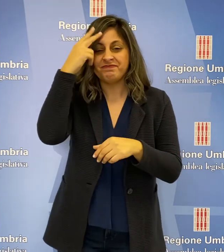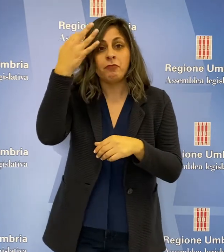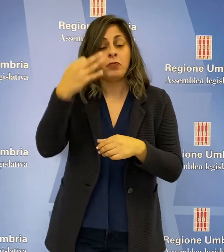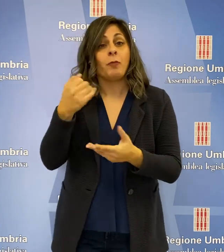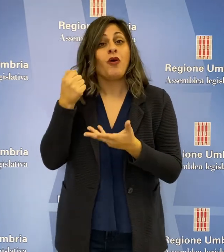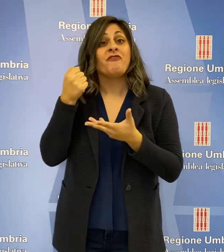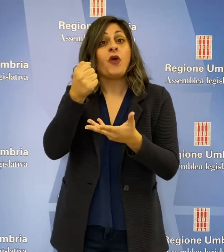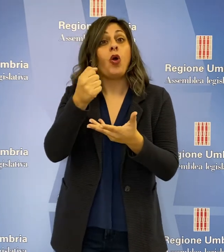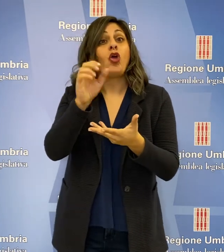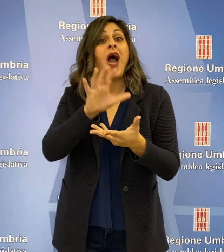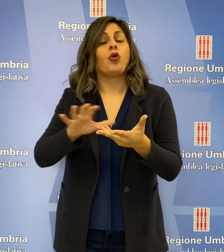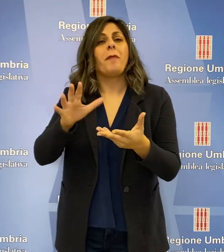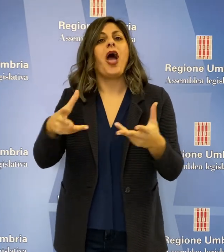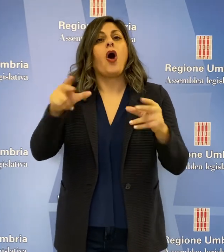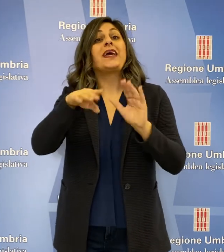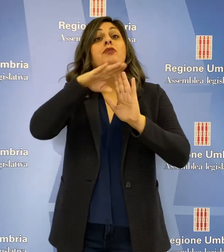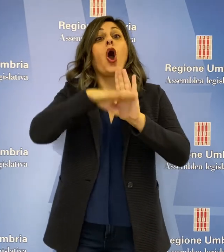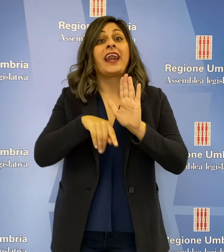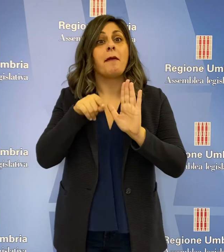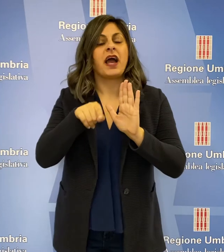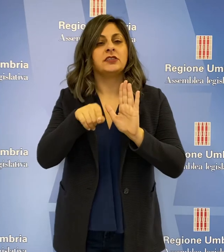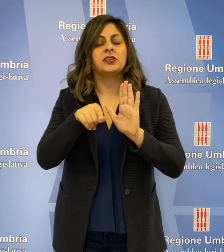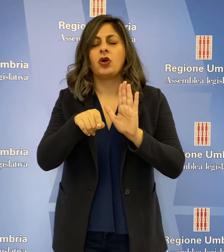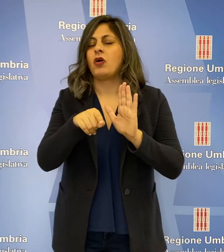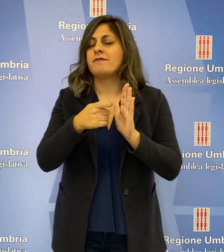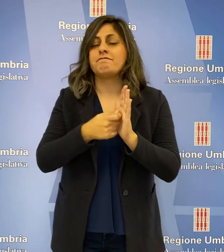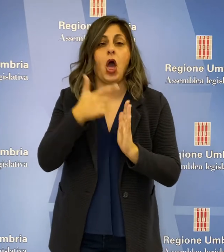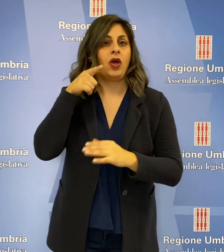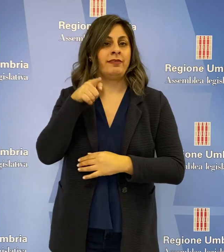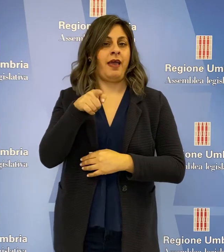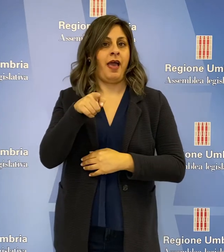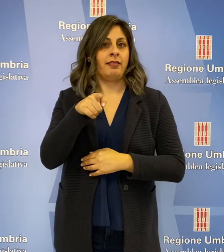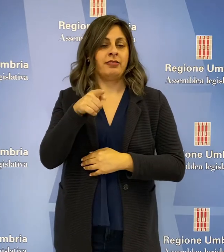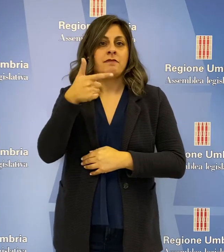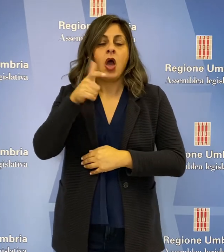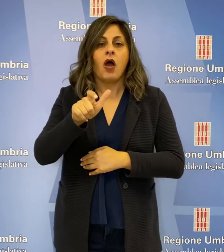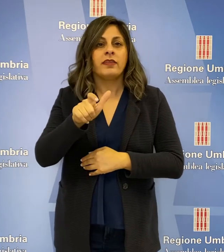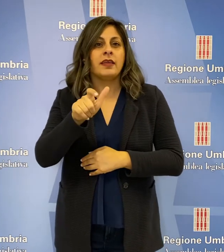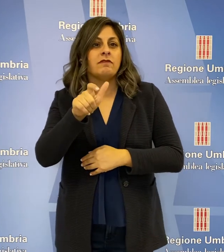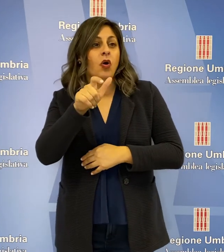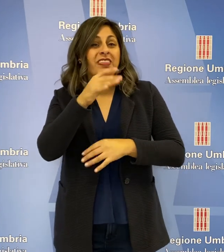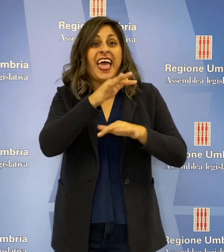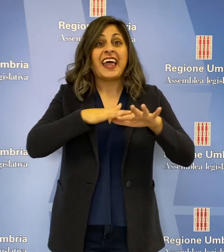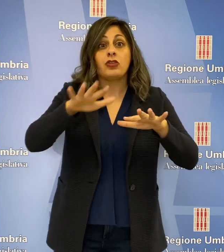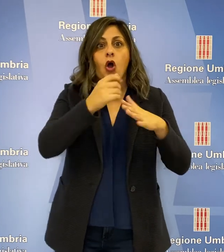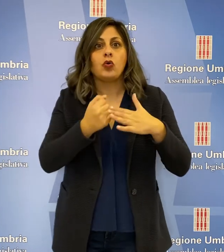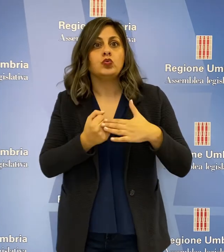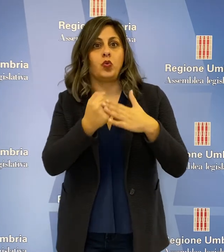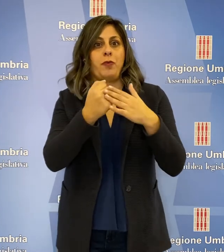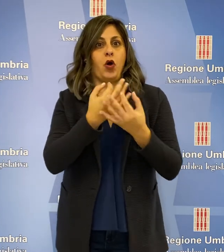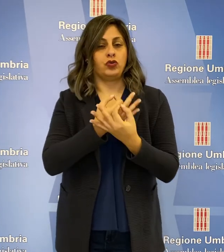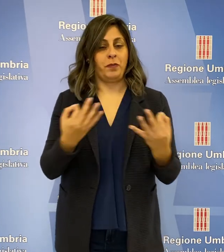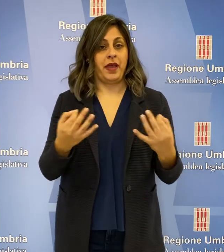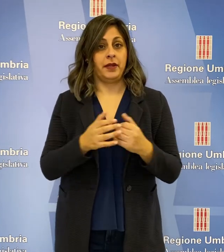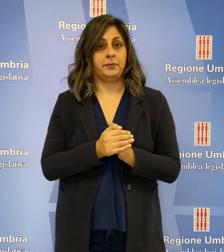riprogrammazioni dei fondi europei siano state determinanti per sostenere il territorio.